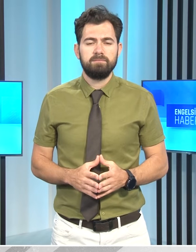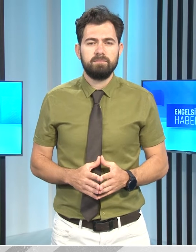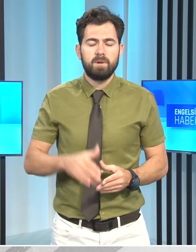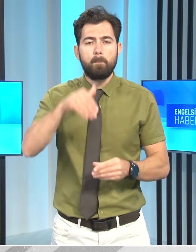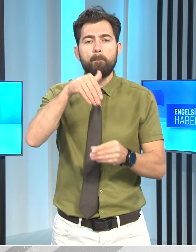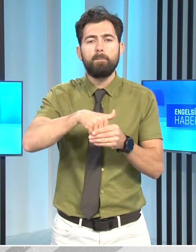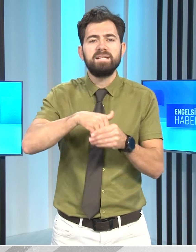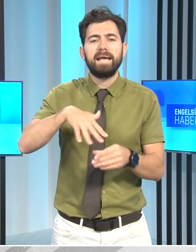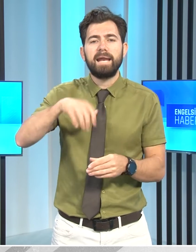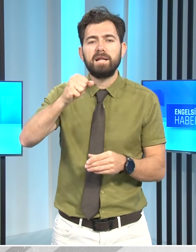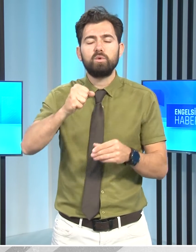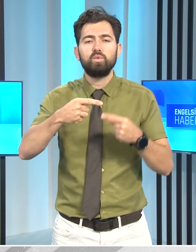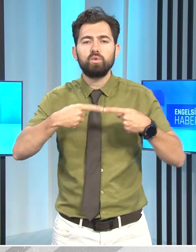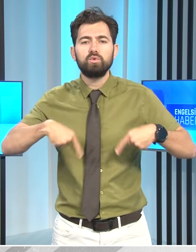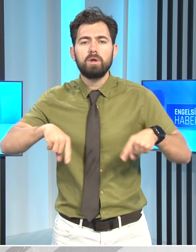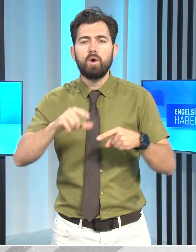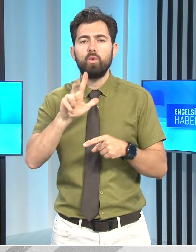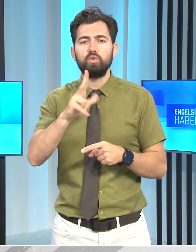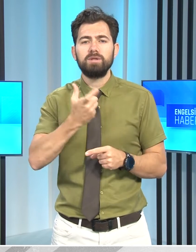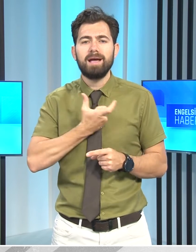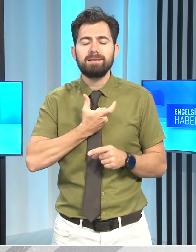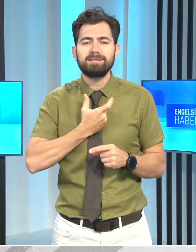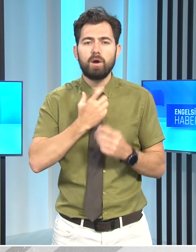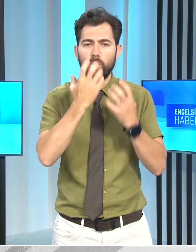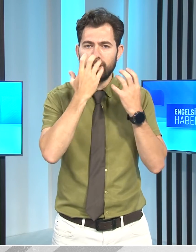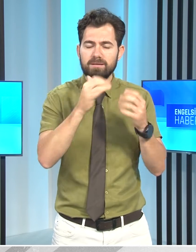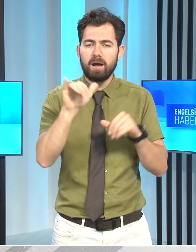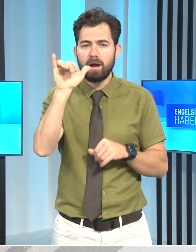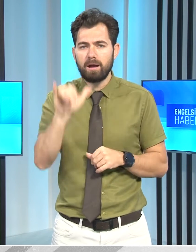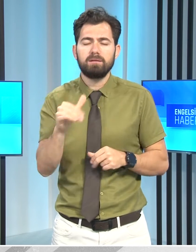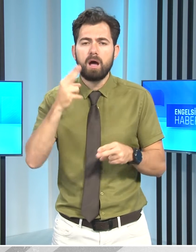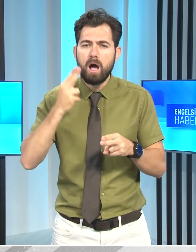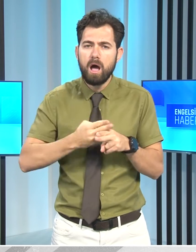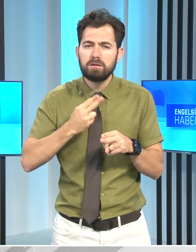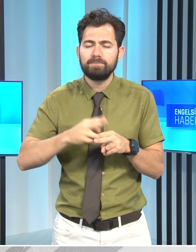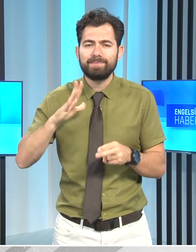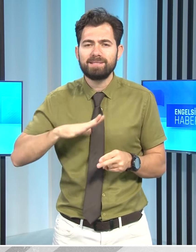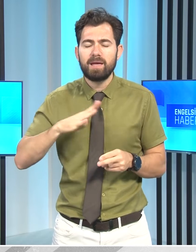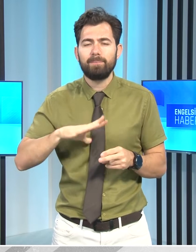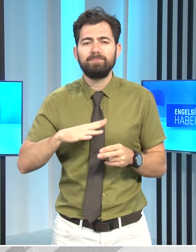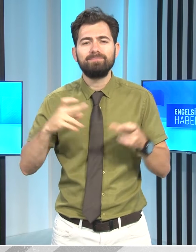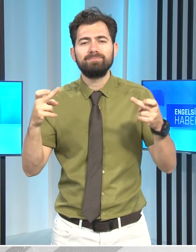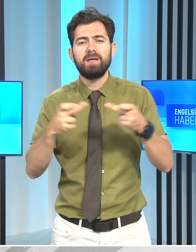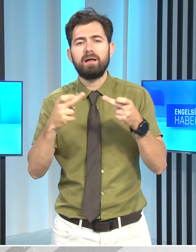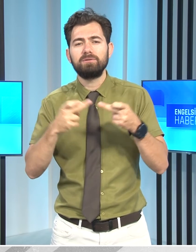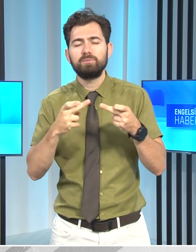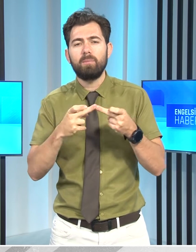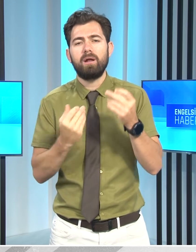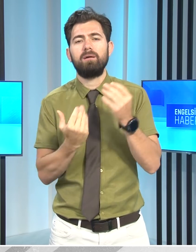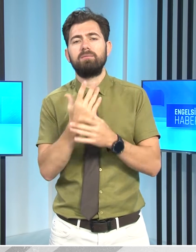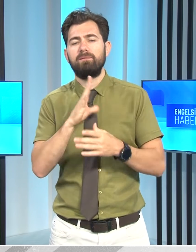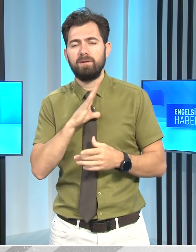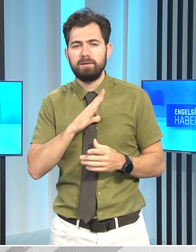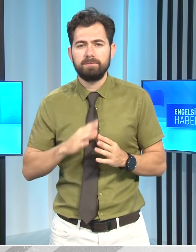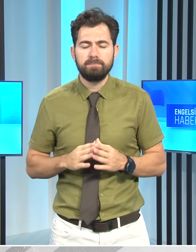Meclis Genel Kurulu'nda 3 yasa tasarısı hakkında ivedilik istemi tartışmalara yol açtı.